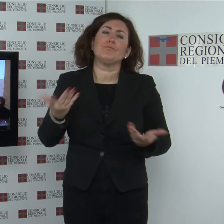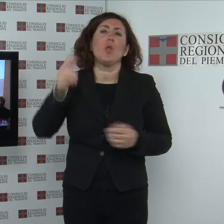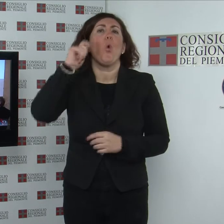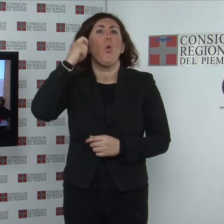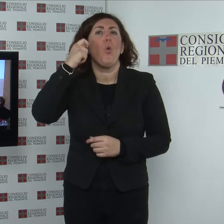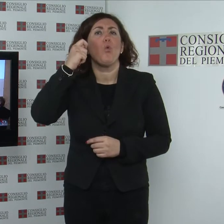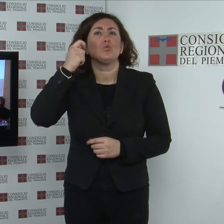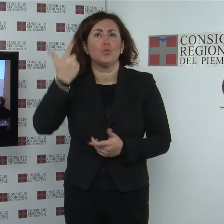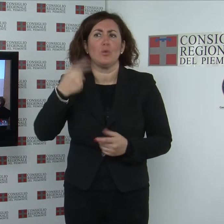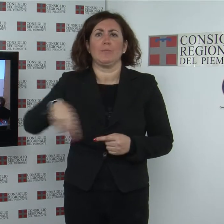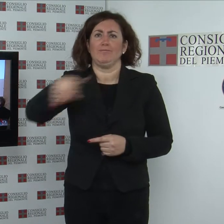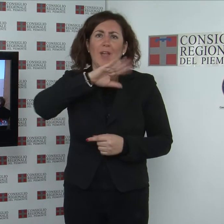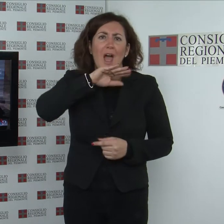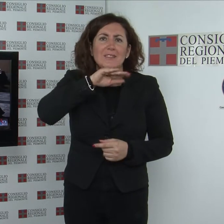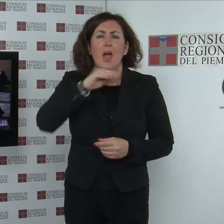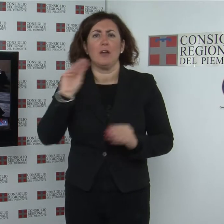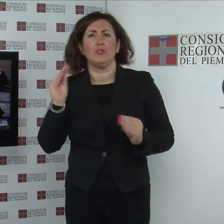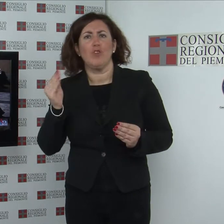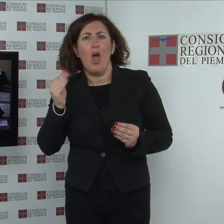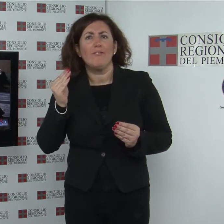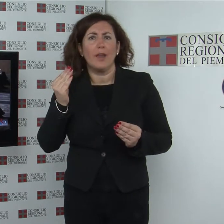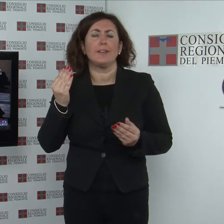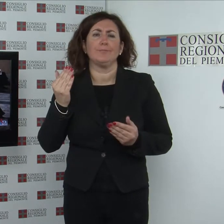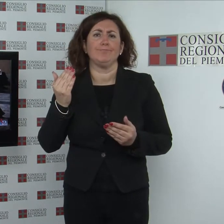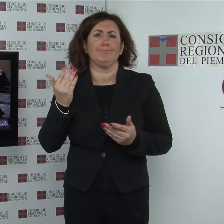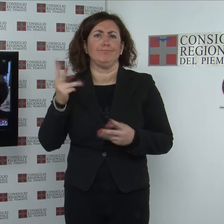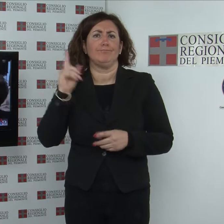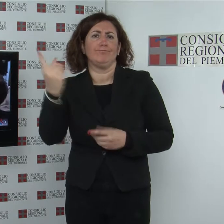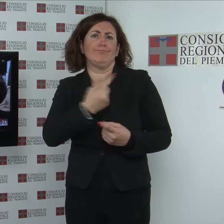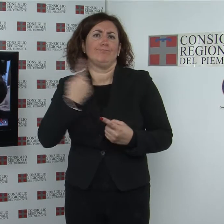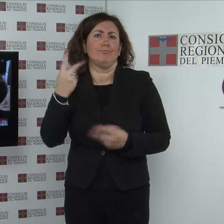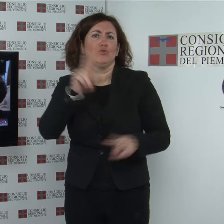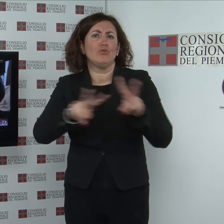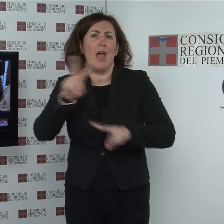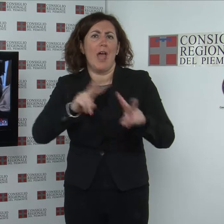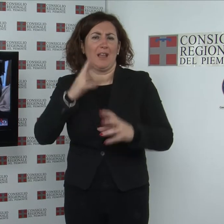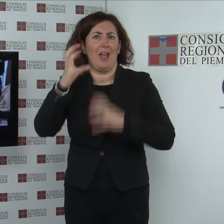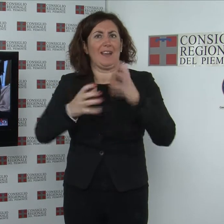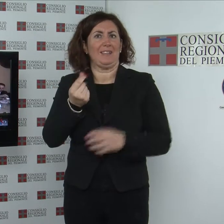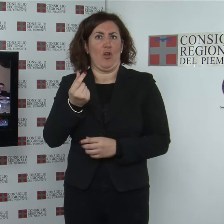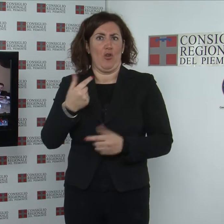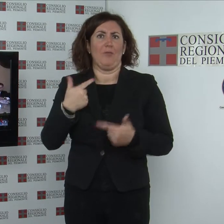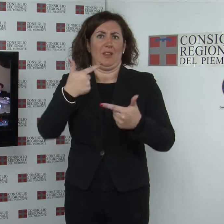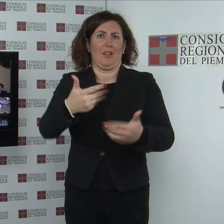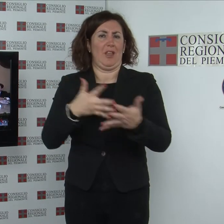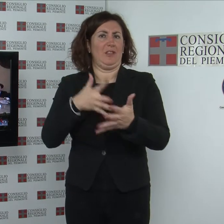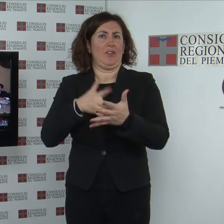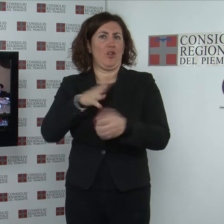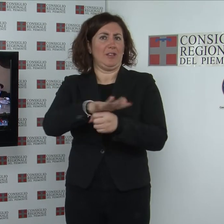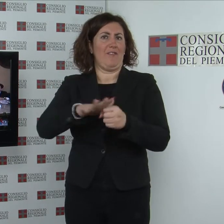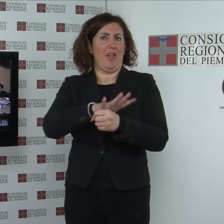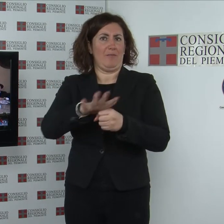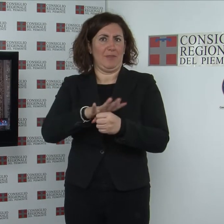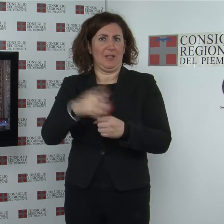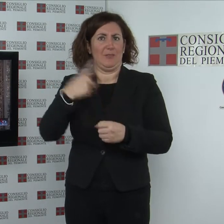anziani e giovanissimi la crisi economica ha portato ulteriori elementi di difficoltà nella vita delle famiglie questo l'allarme lanciato nel